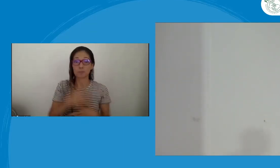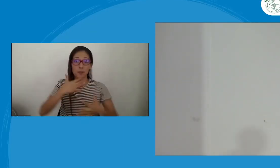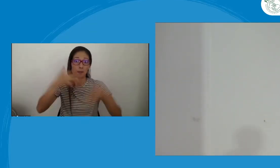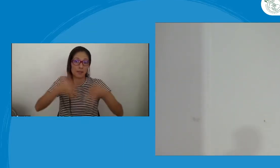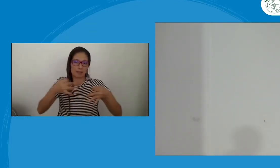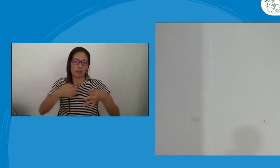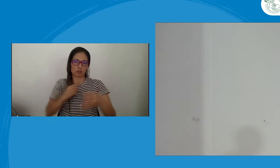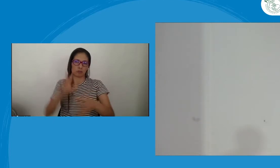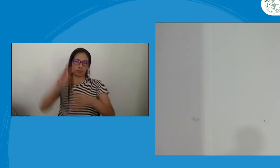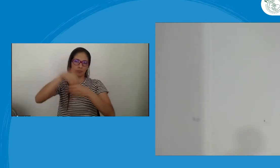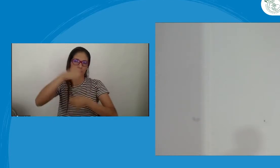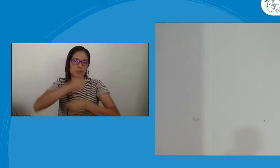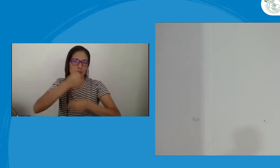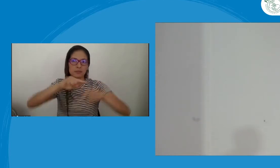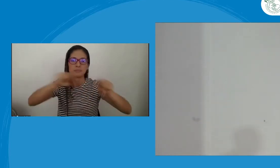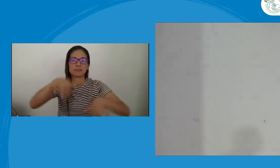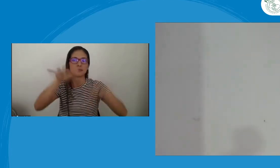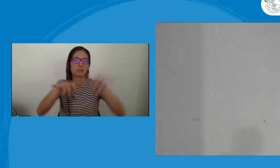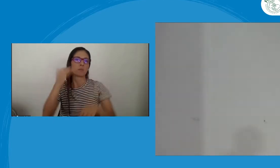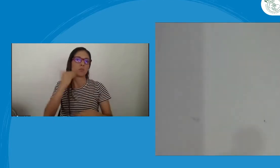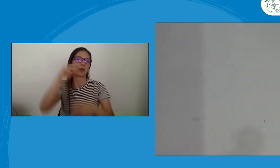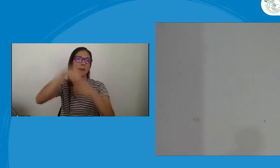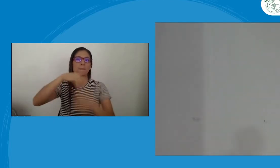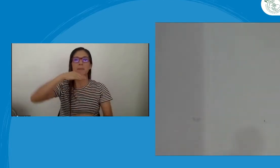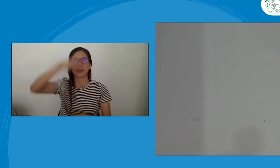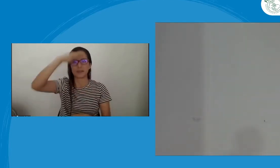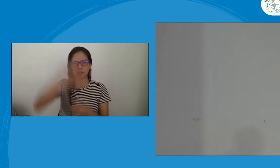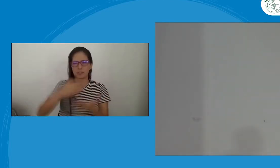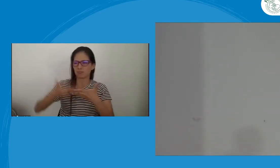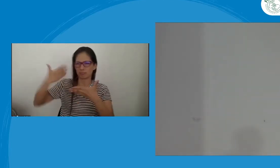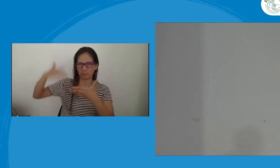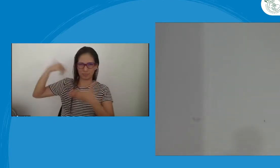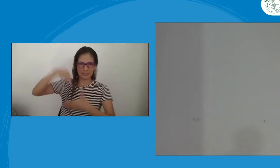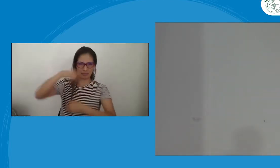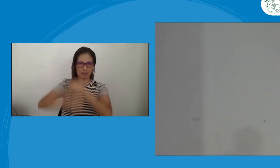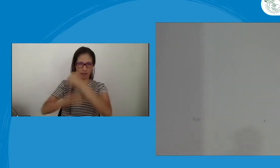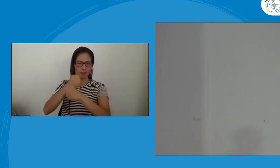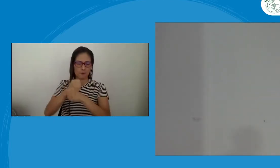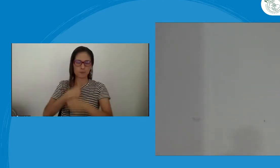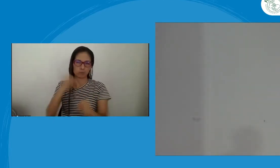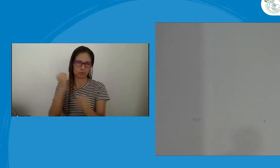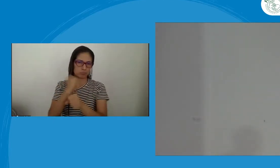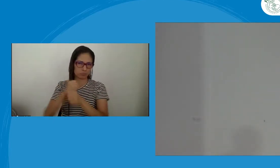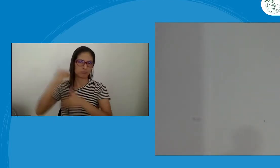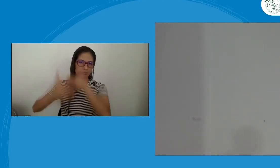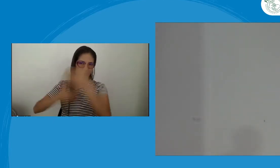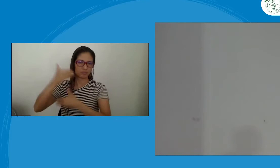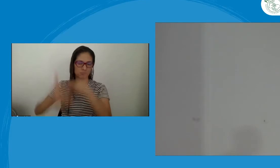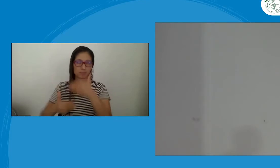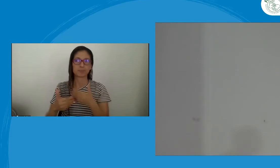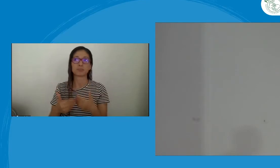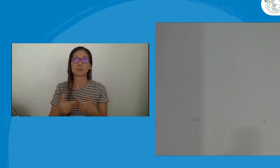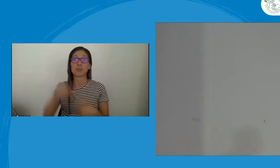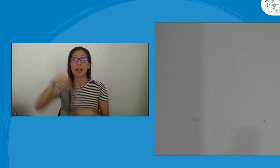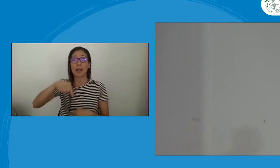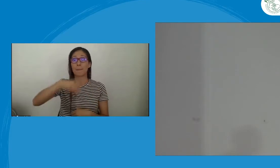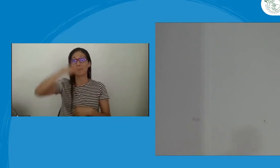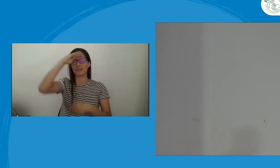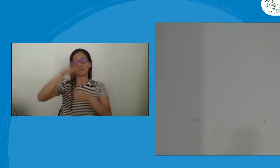Con respecto al tema de las toallas higiénicas, es una realidad. Yo trabajé en la Secretaría de la Mujer de Medellín hace unos años,